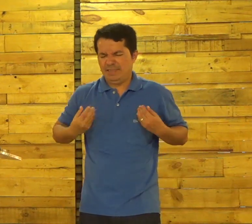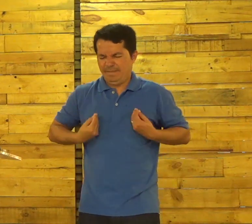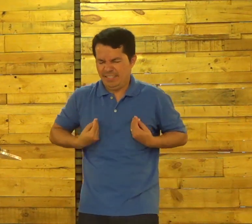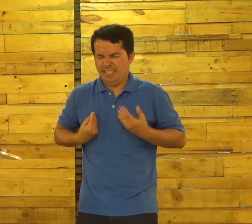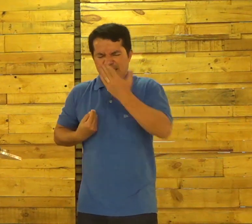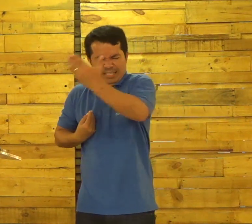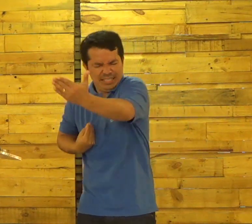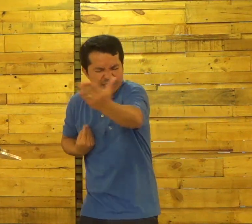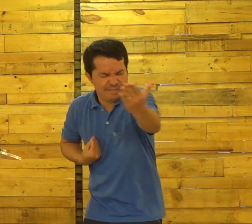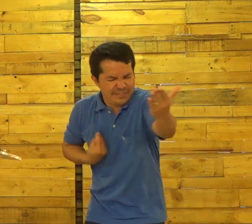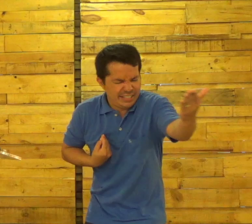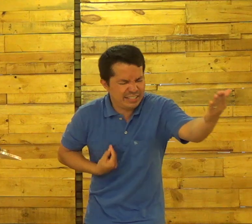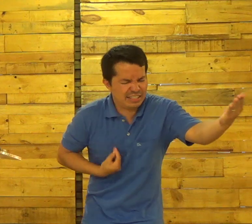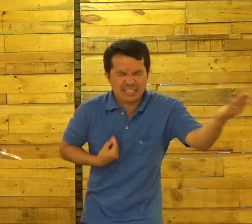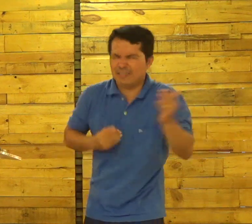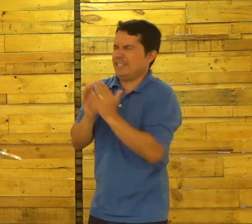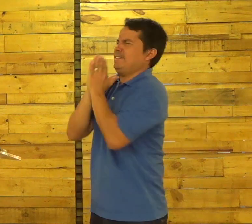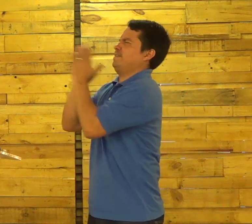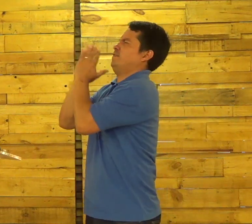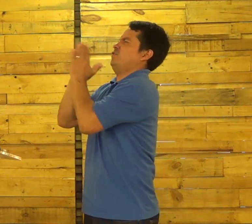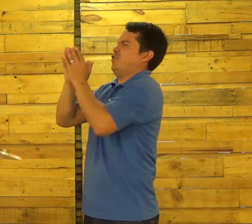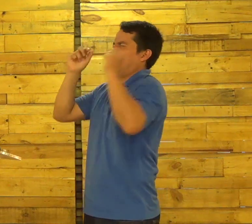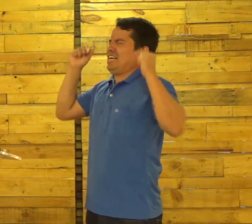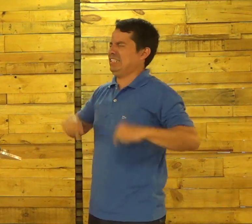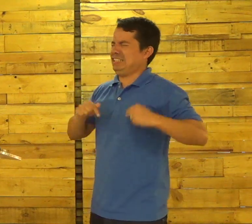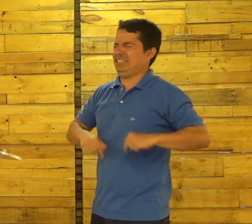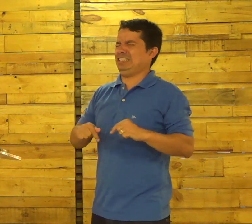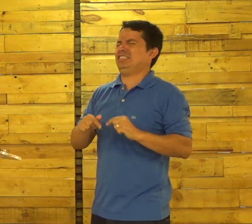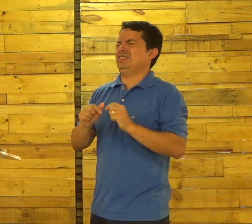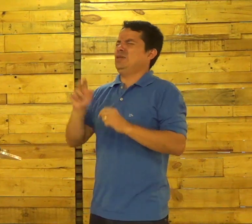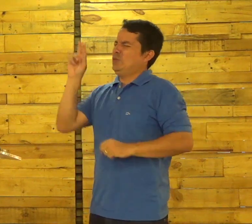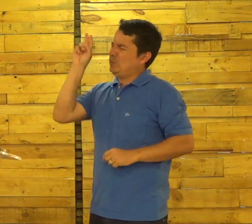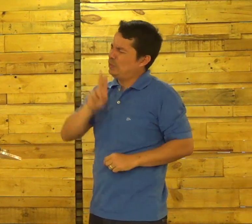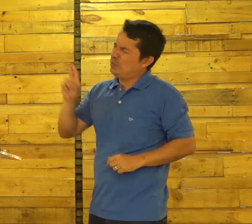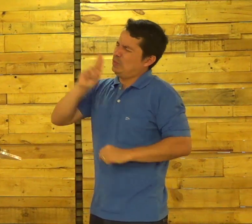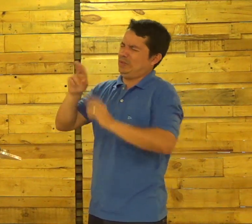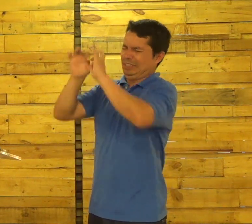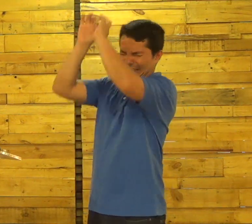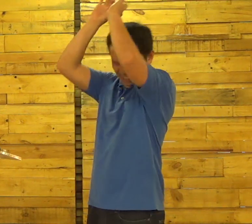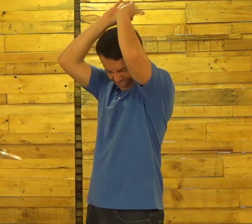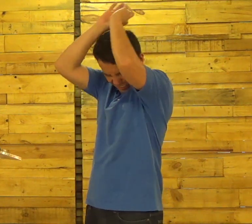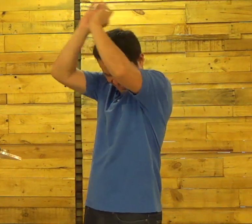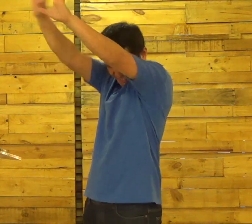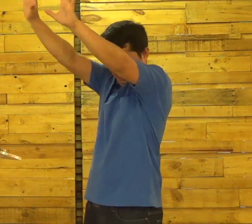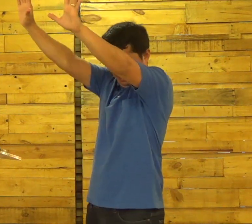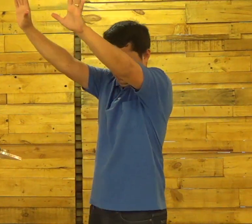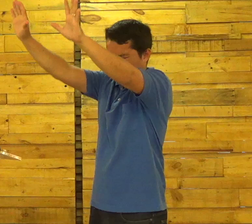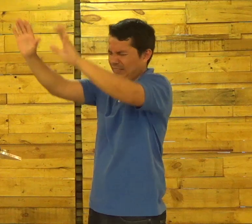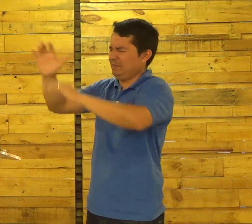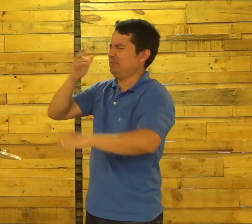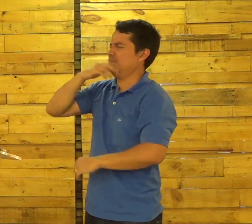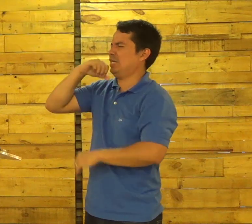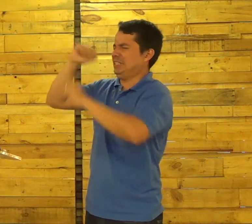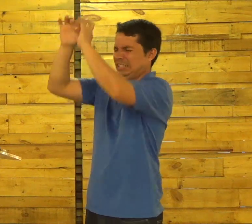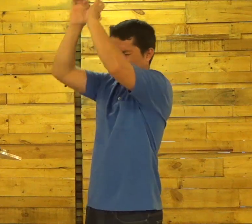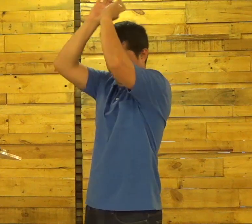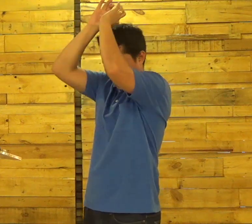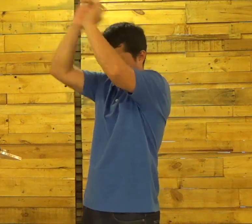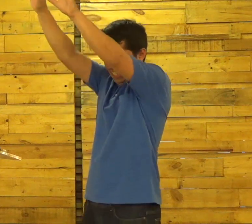Jesus Usa A minha vida E a vida Dos meus irmãos Aqui Senhor Usa Livremente